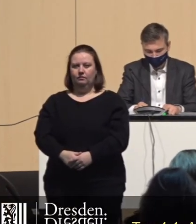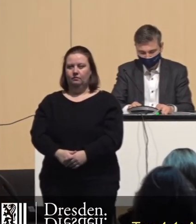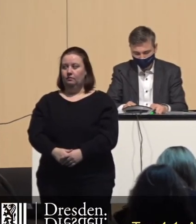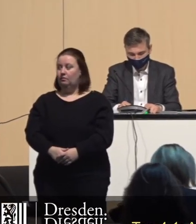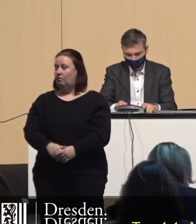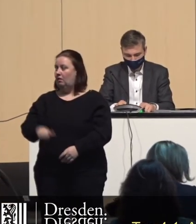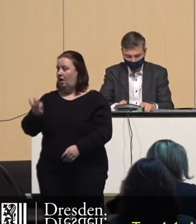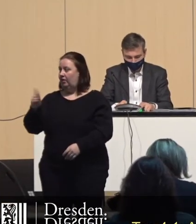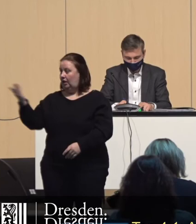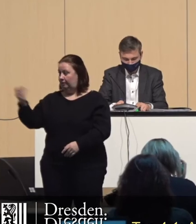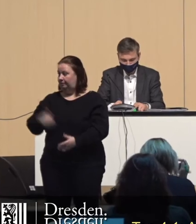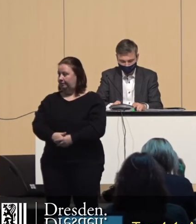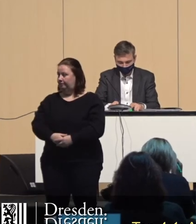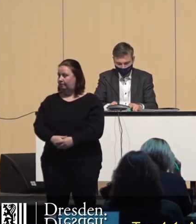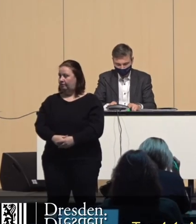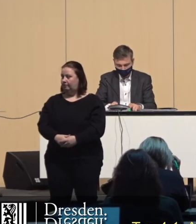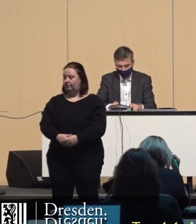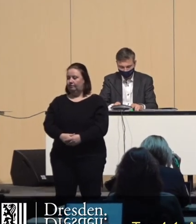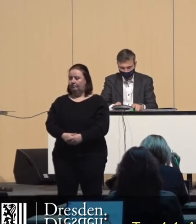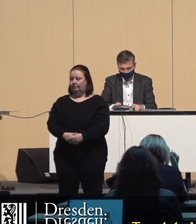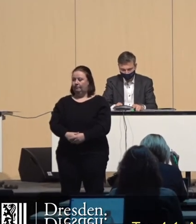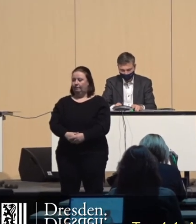AfD-Fraktion, Herr Latzinski, bitteschön.